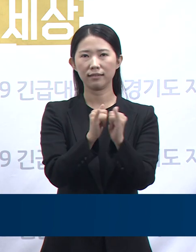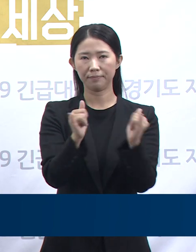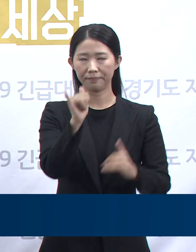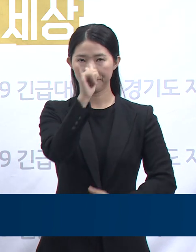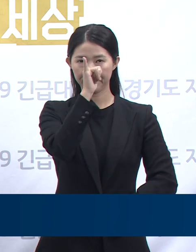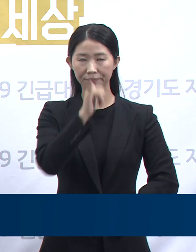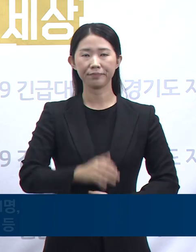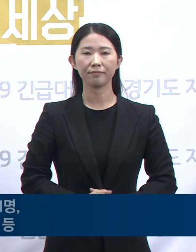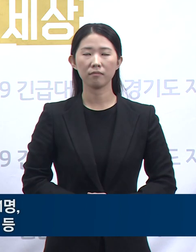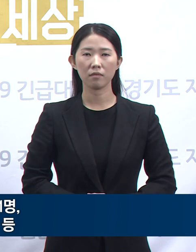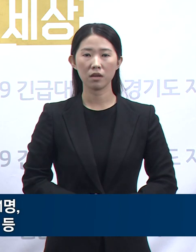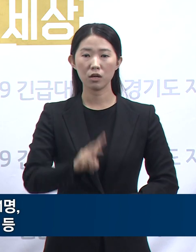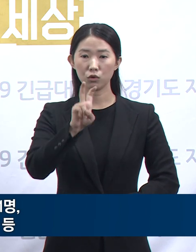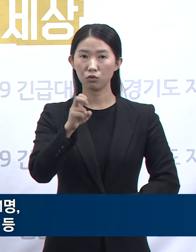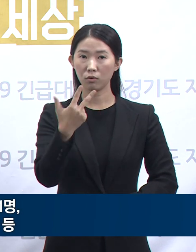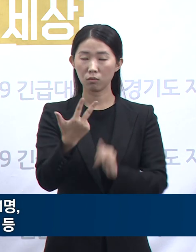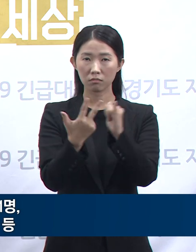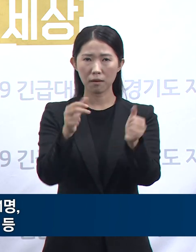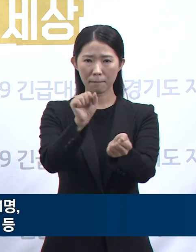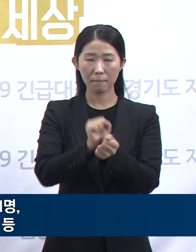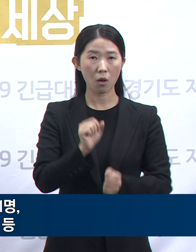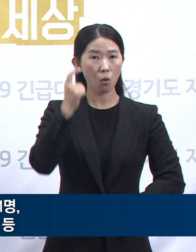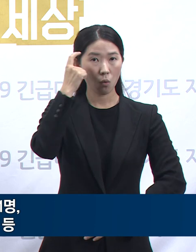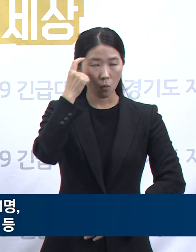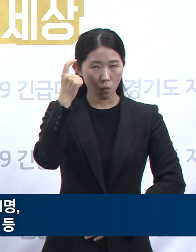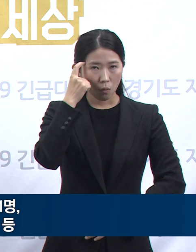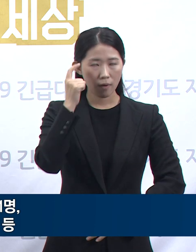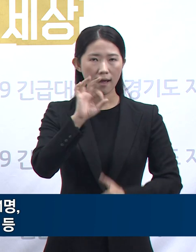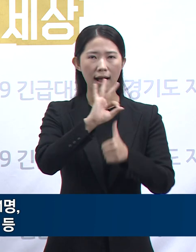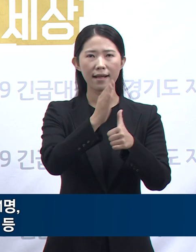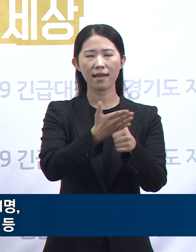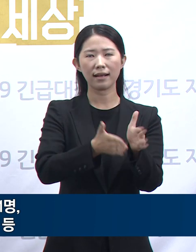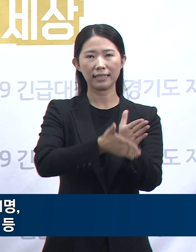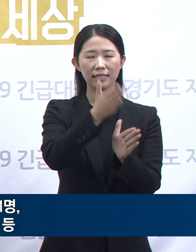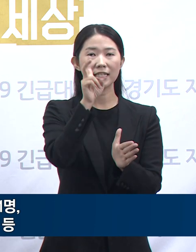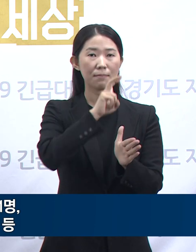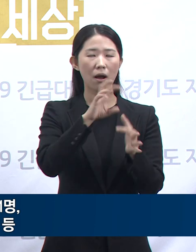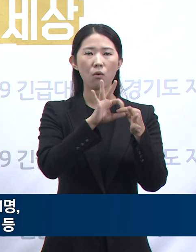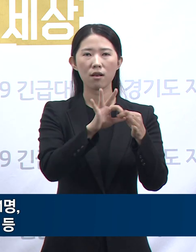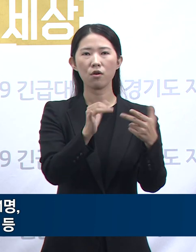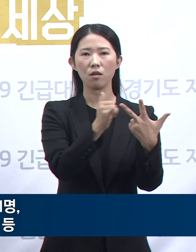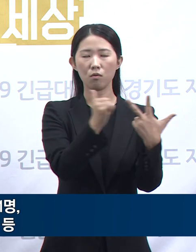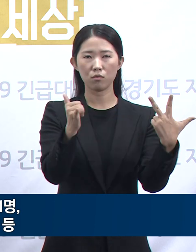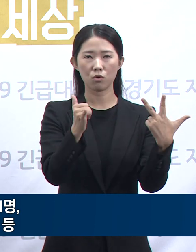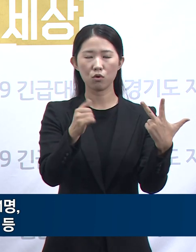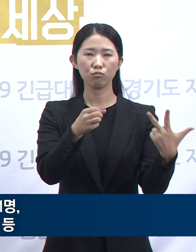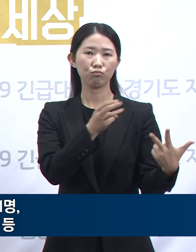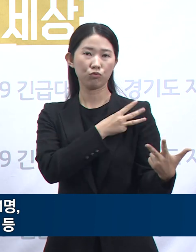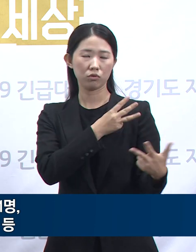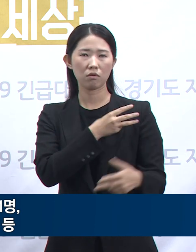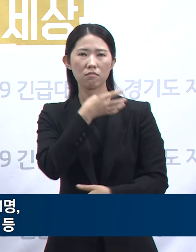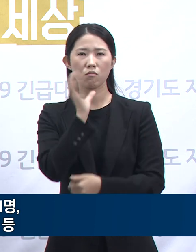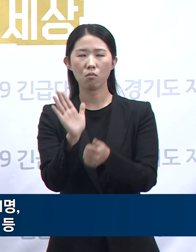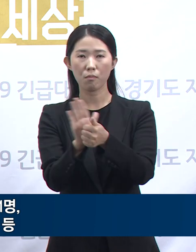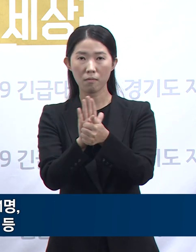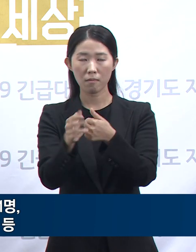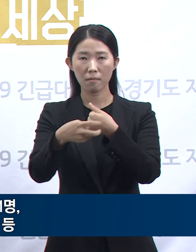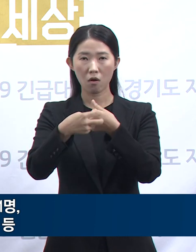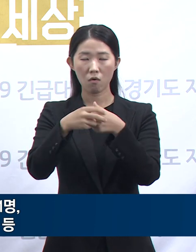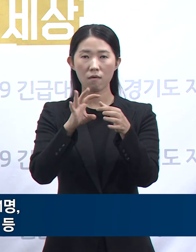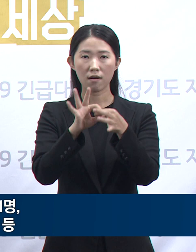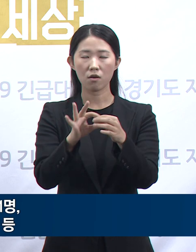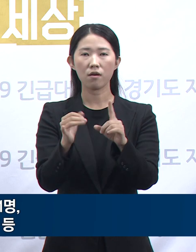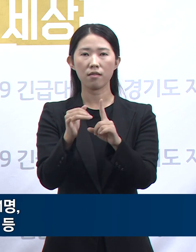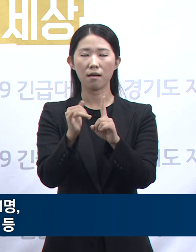확진자의 주요 감염 공로는 안양시 음악학원 관련 7명, 부천시 요양학원 관련 1명, 의정부 백병원 관련